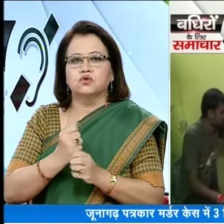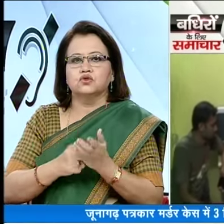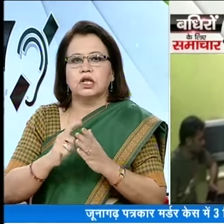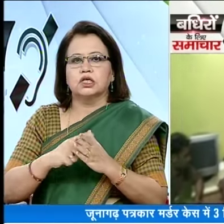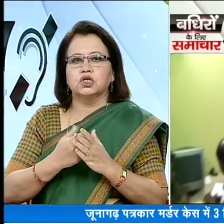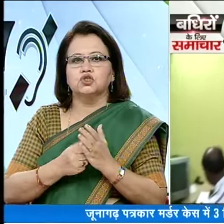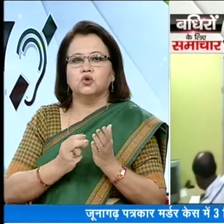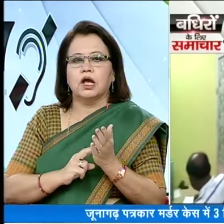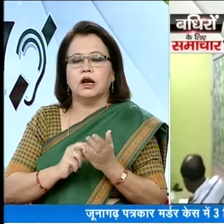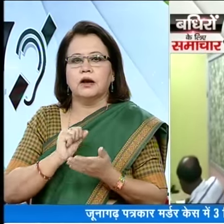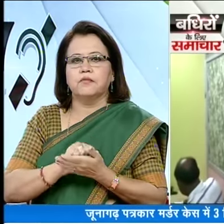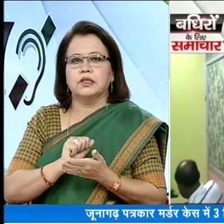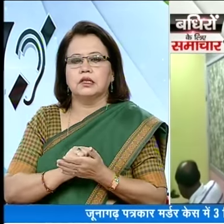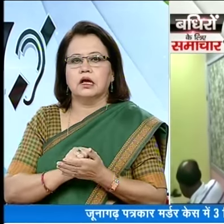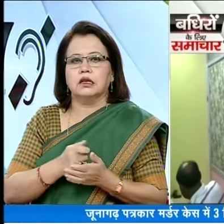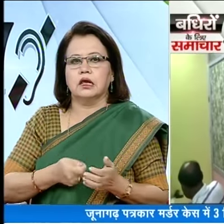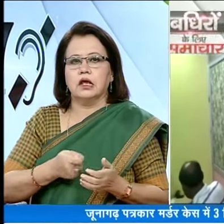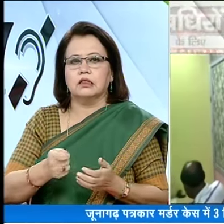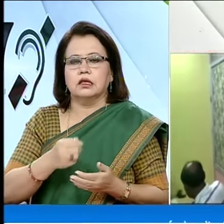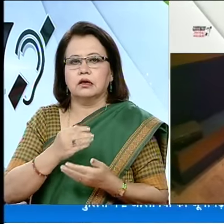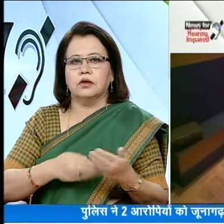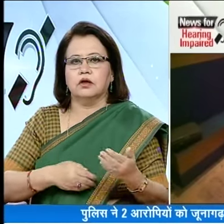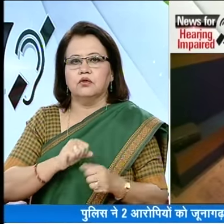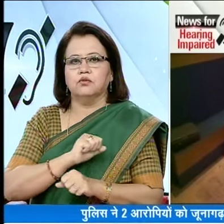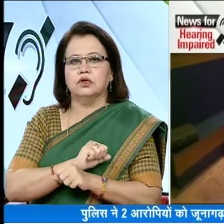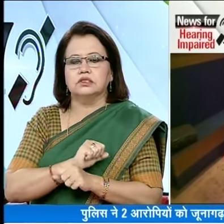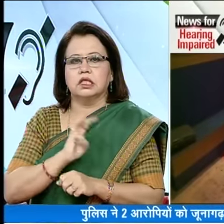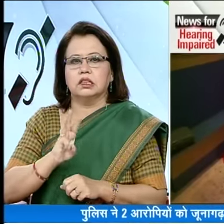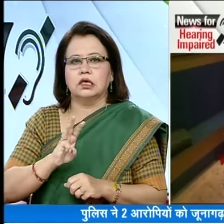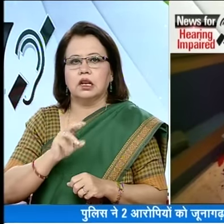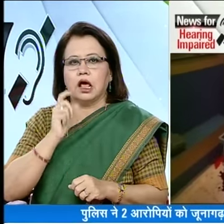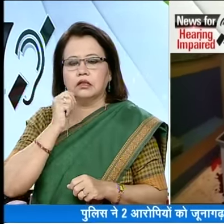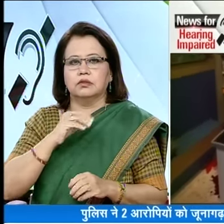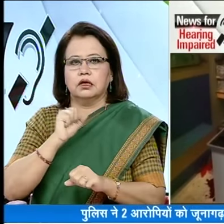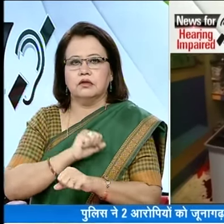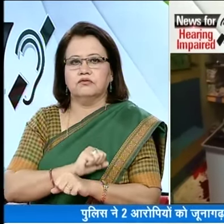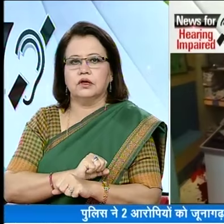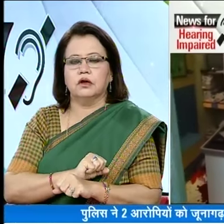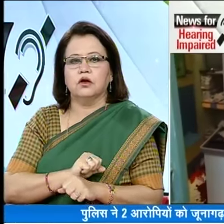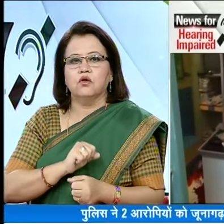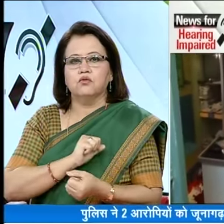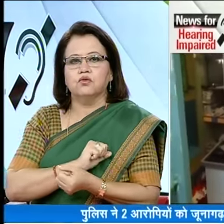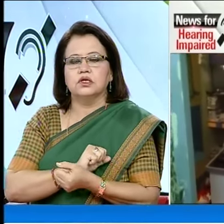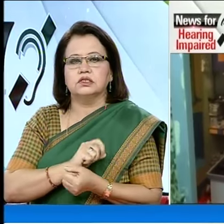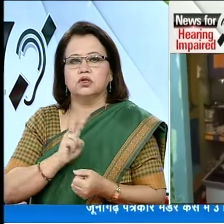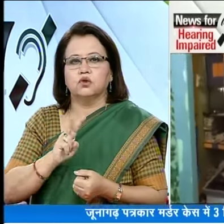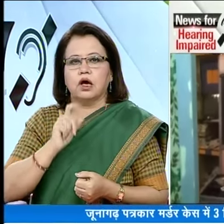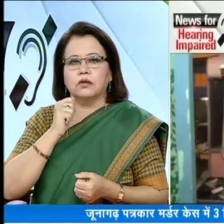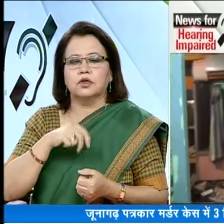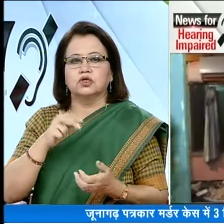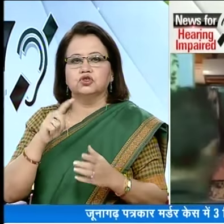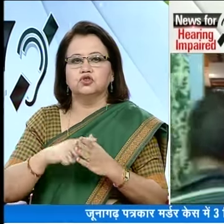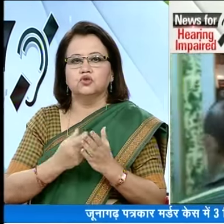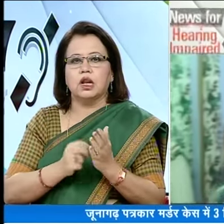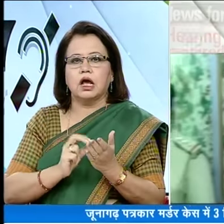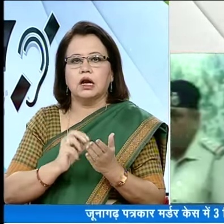गुजरात के जूनागड में पत्रकार की हत्या के मामले में पुलिस ने तीन आरोपियों को गिरफतार किया है पुलिस ने दो आरोपियों को